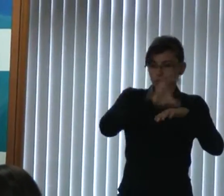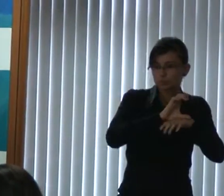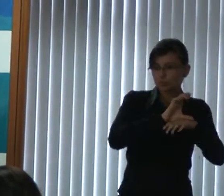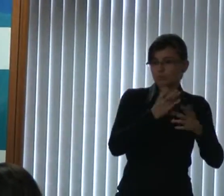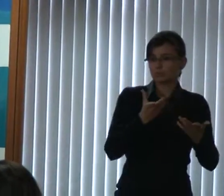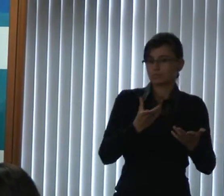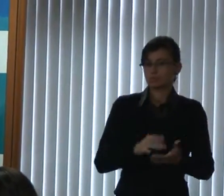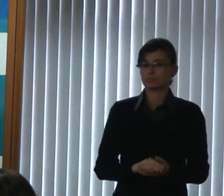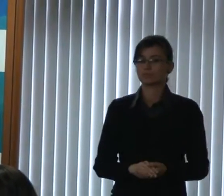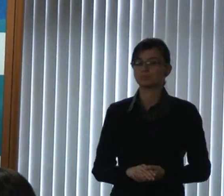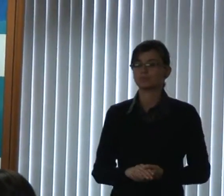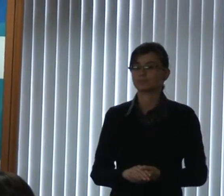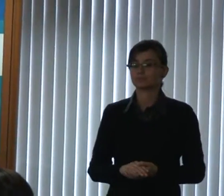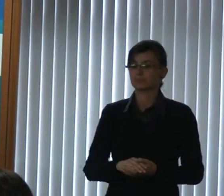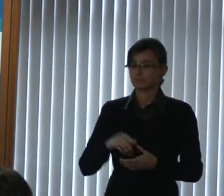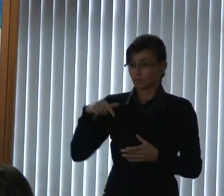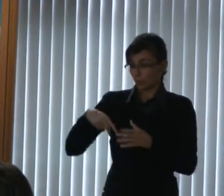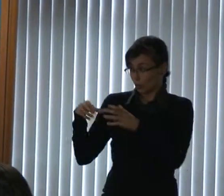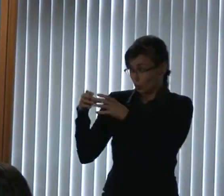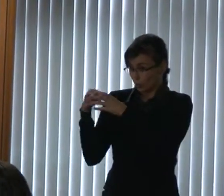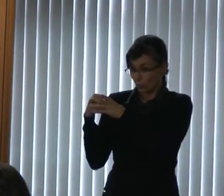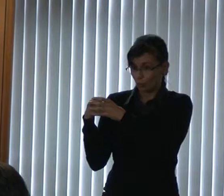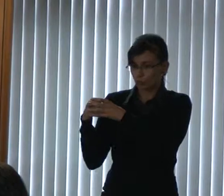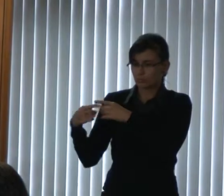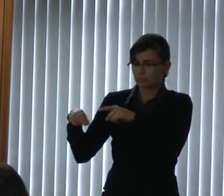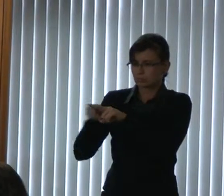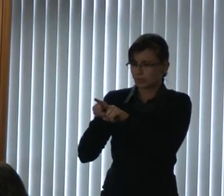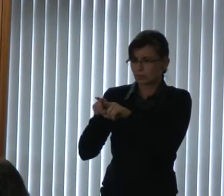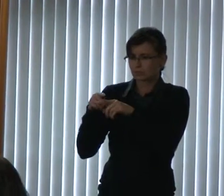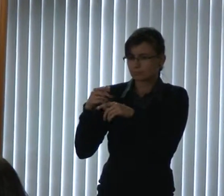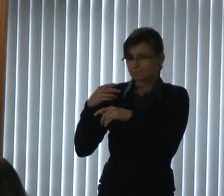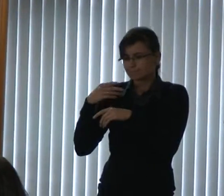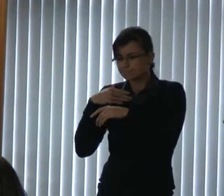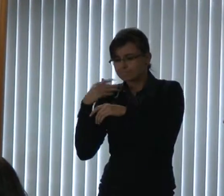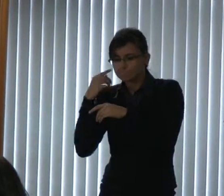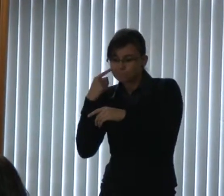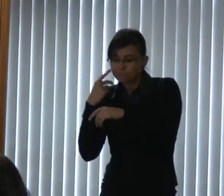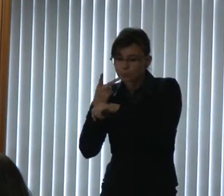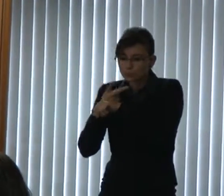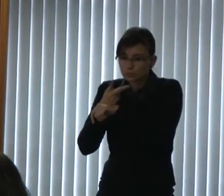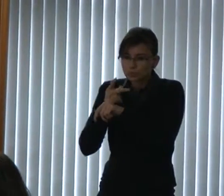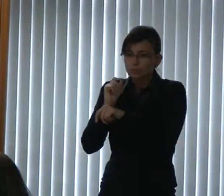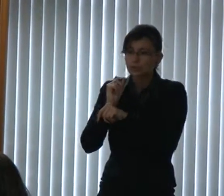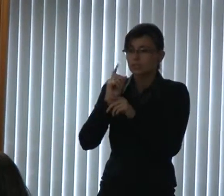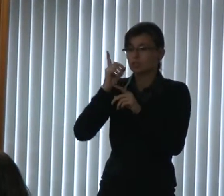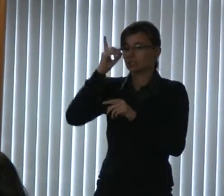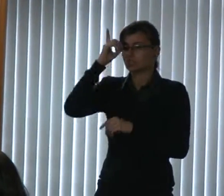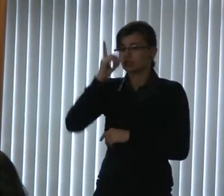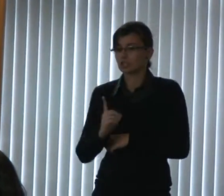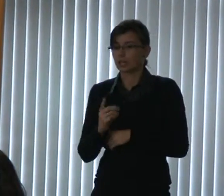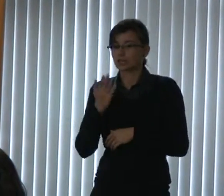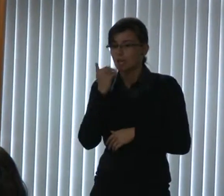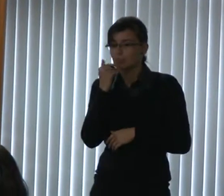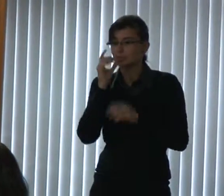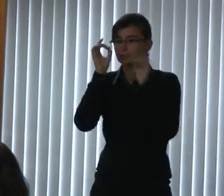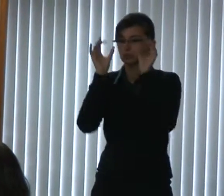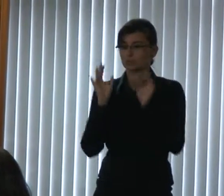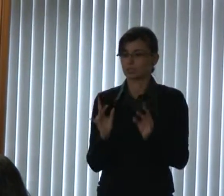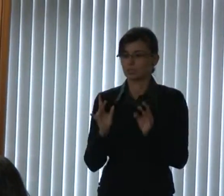buscar também os direitos à alimentação especial. Se você perguntar em restaurante, em